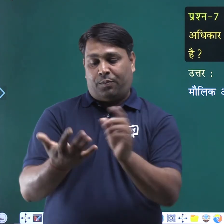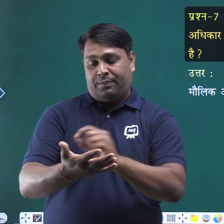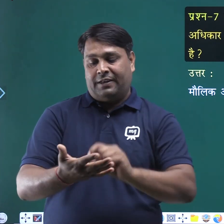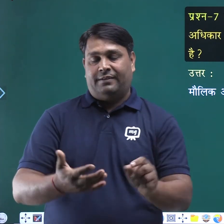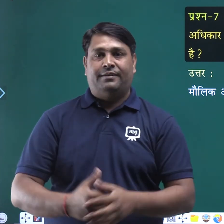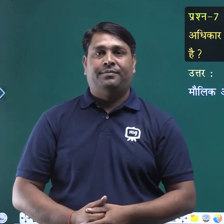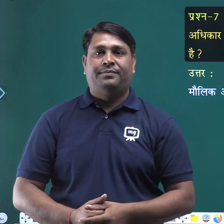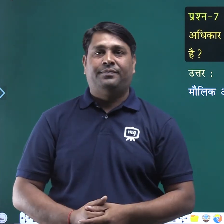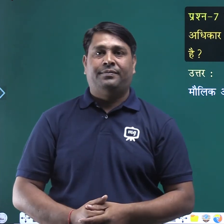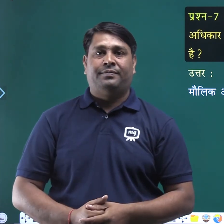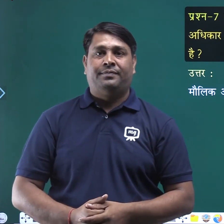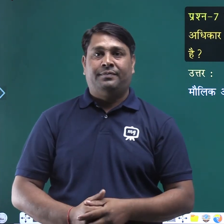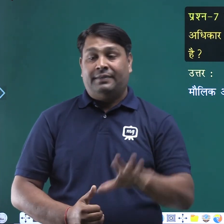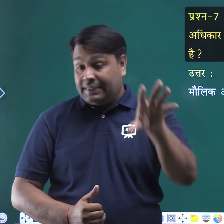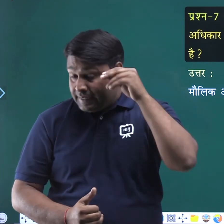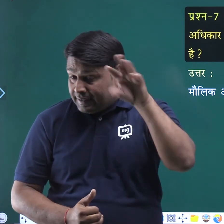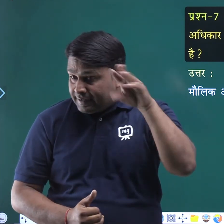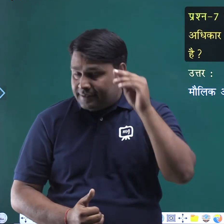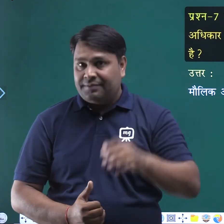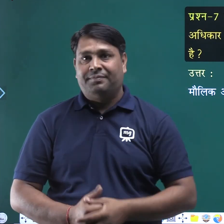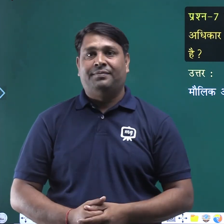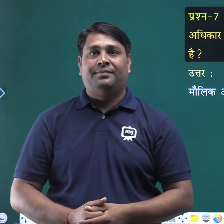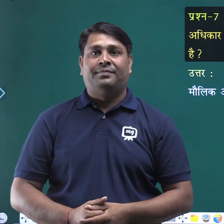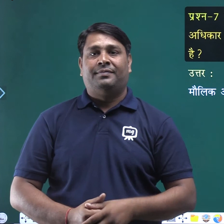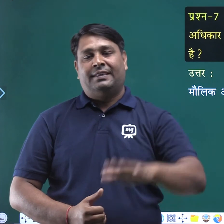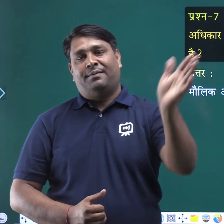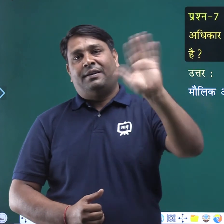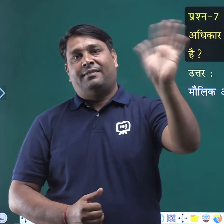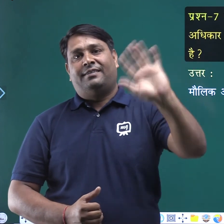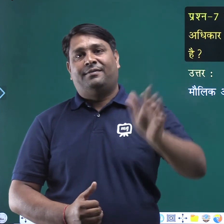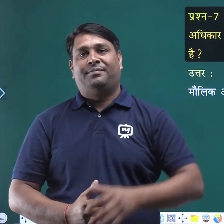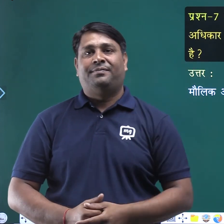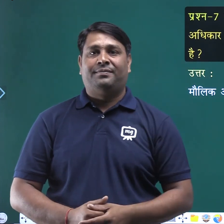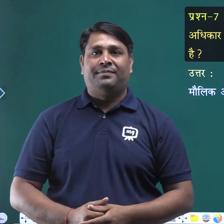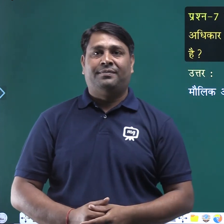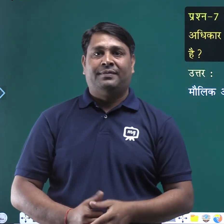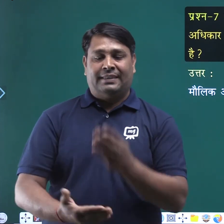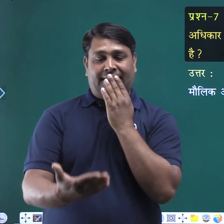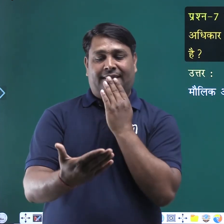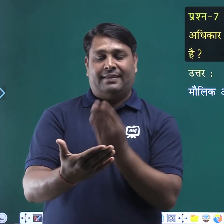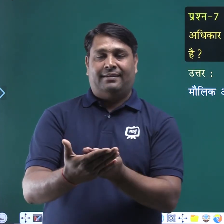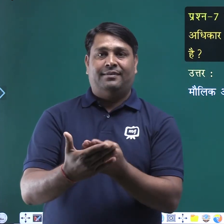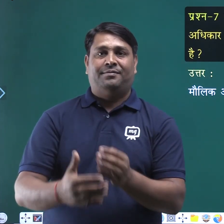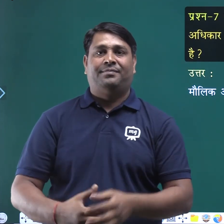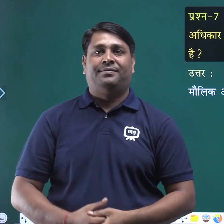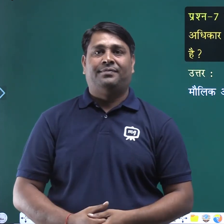लिखना और याद करना बाई बच्चों ठैंक यू